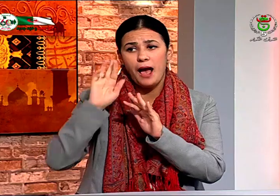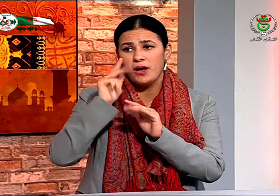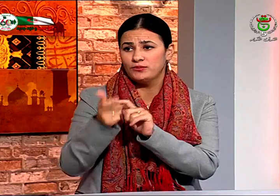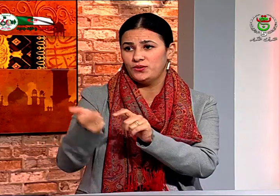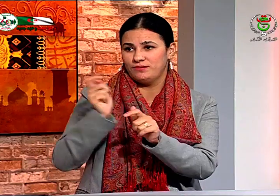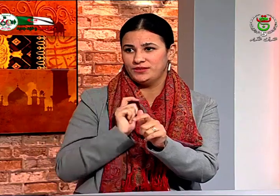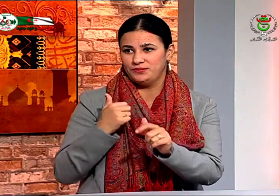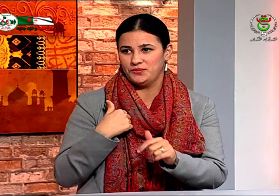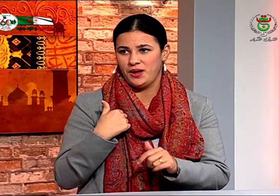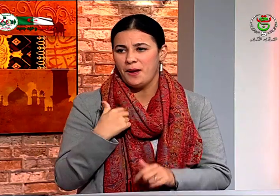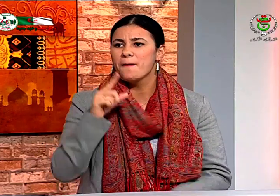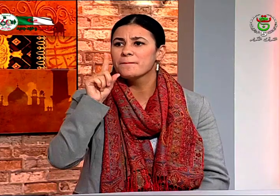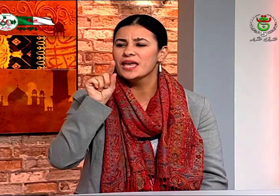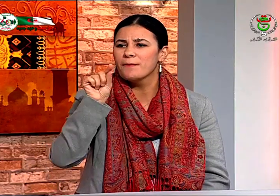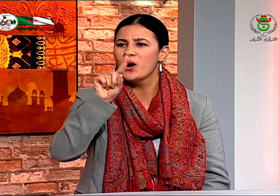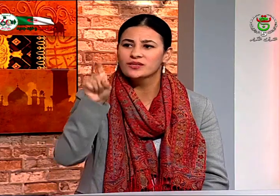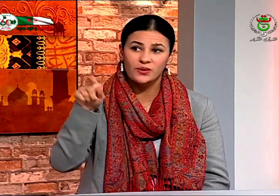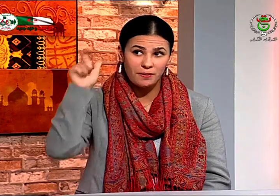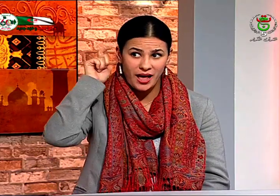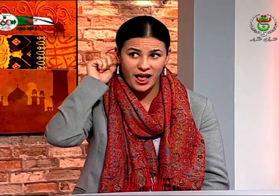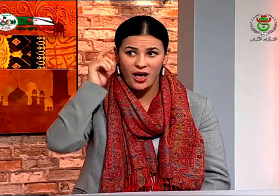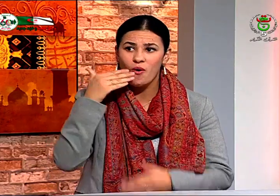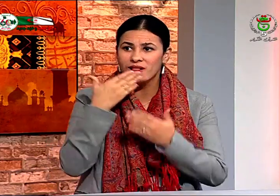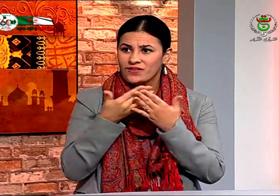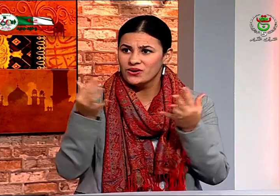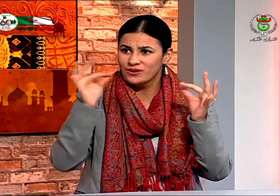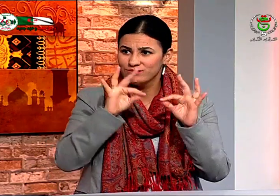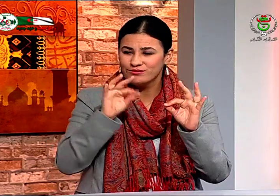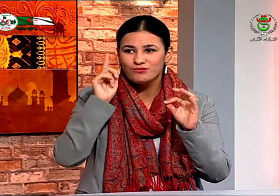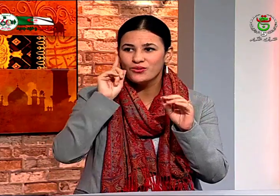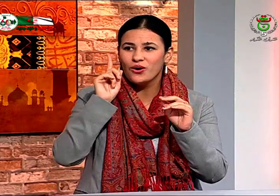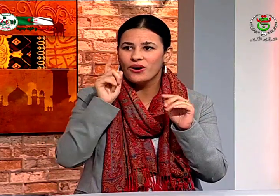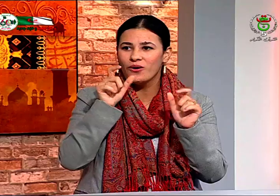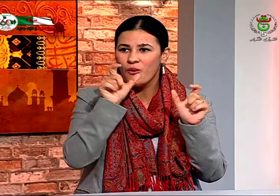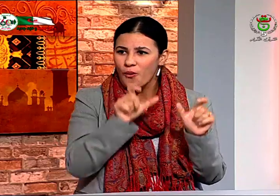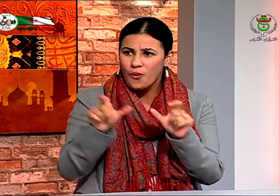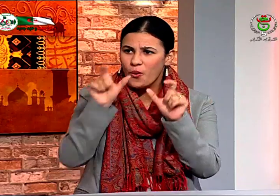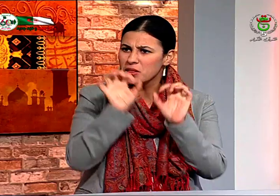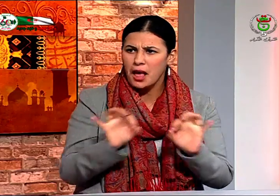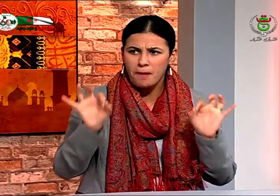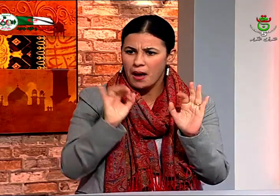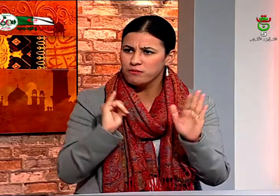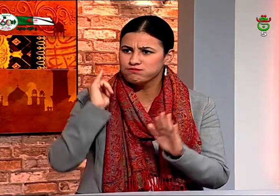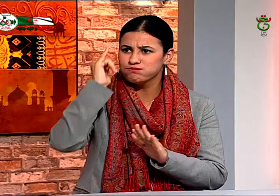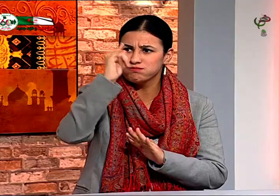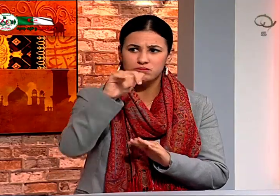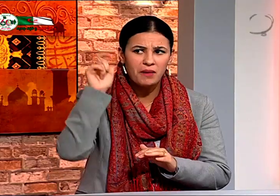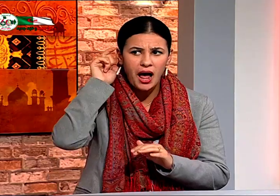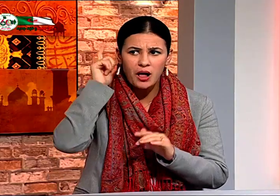والدي رأى أنه كان صعبا له من تعلم مع الأطفال العاديين وبالتالي فلما